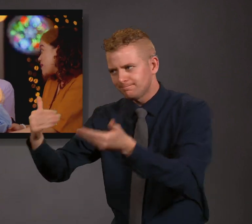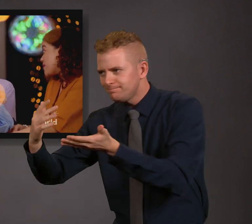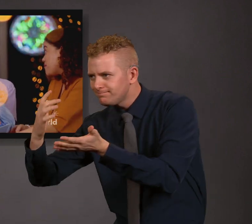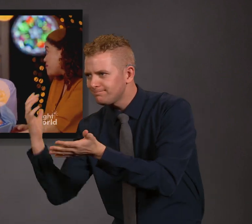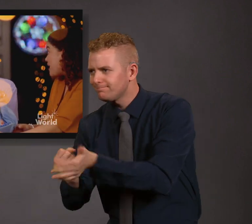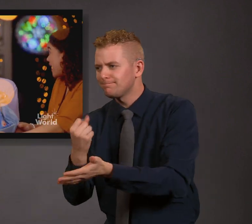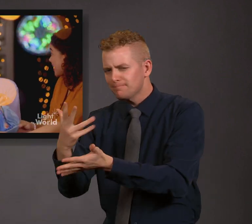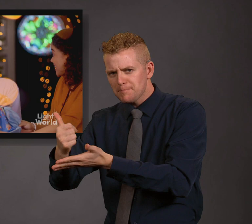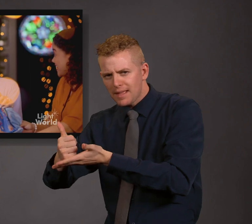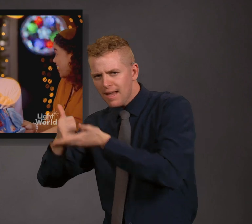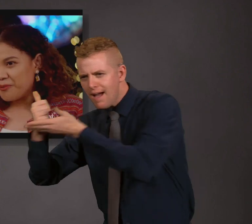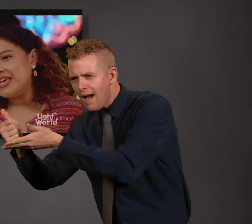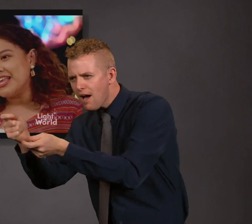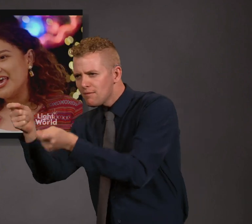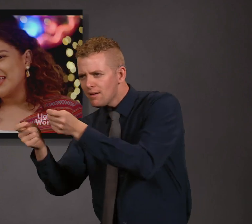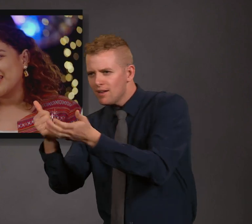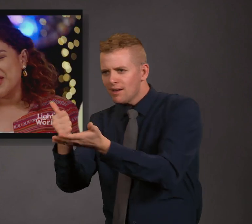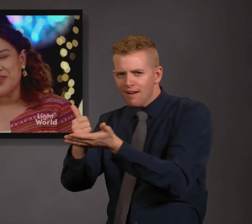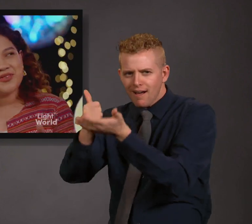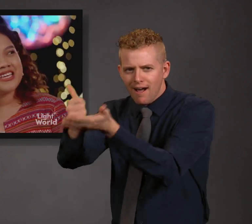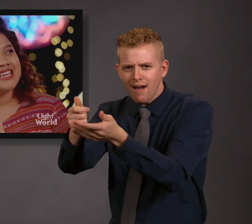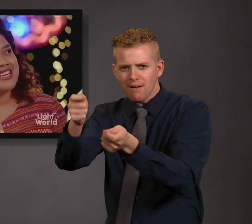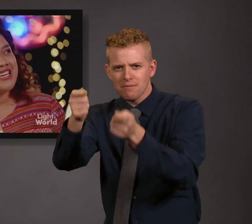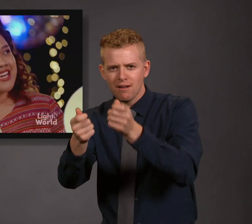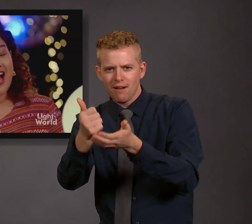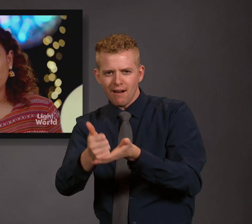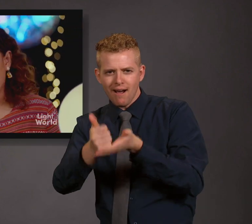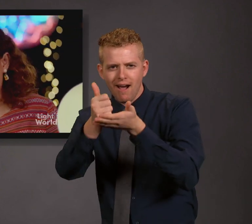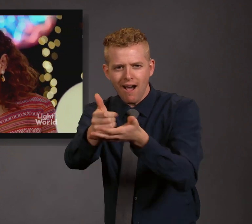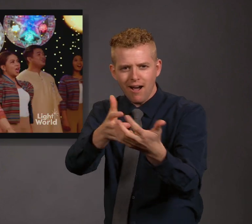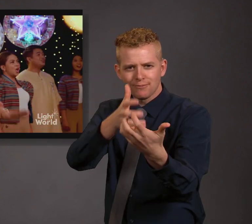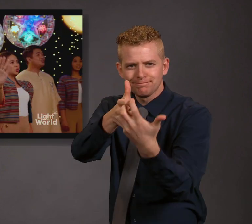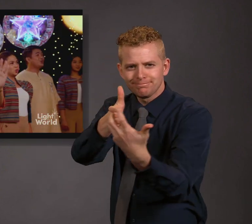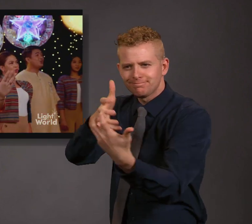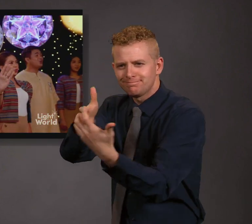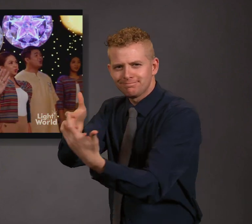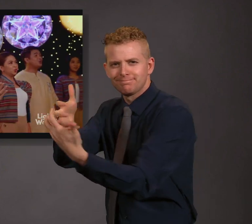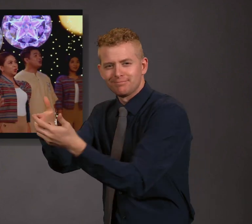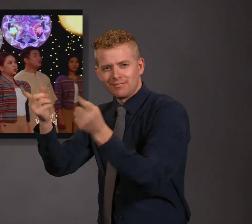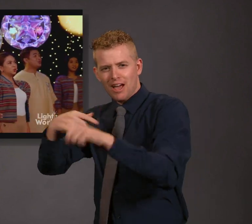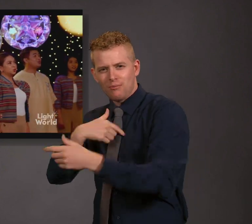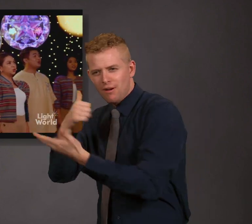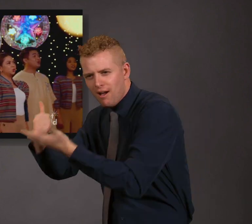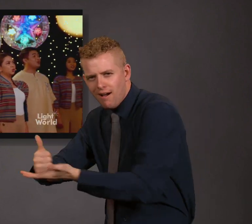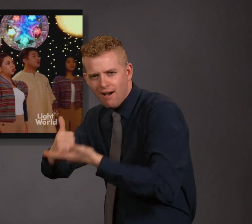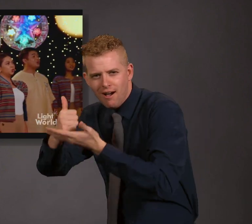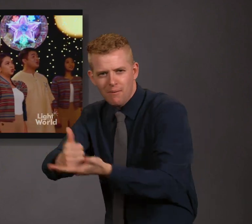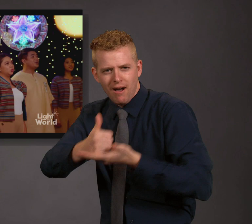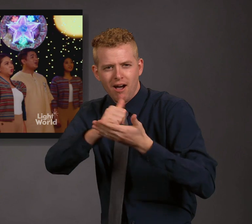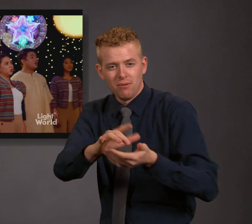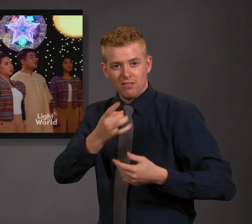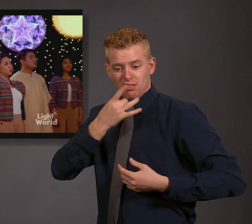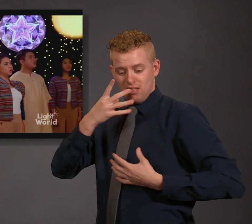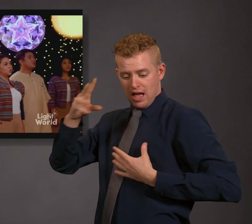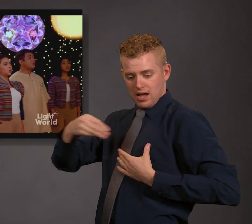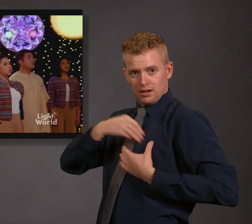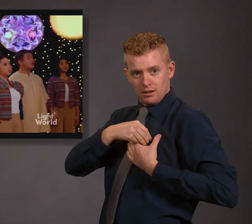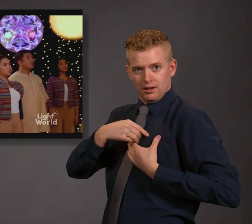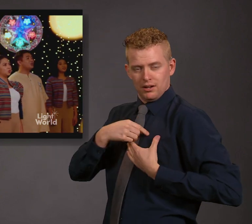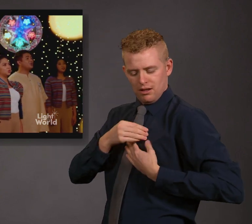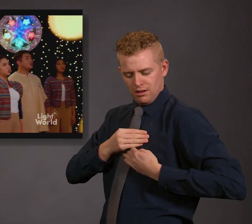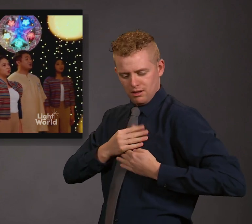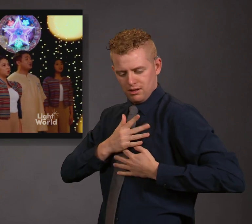kapwa Pati niya't ibigan Magsisilbing ilaw Lalat